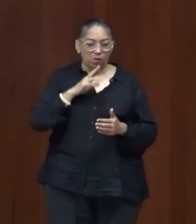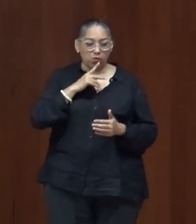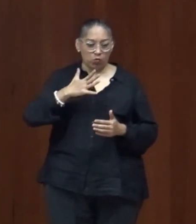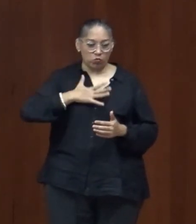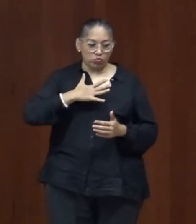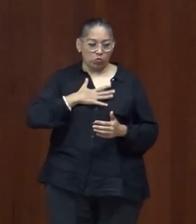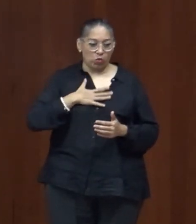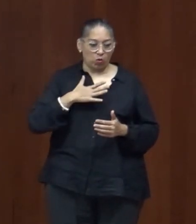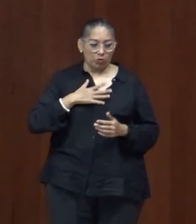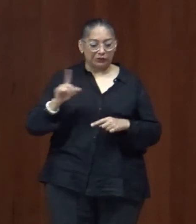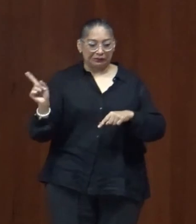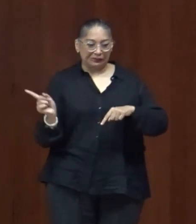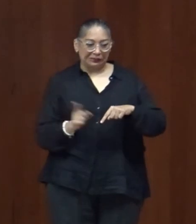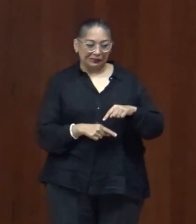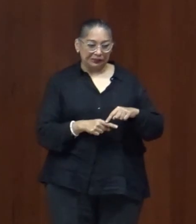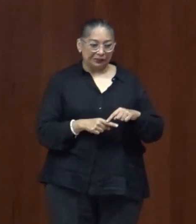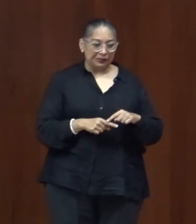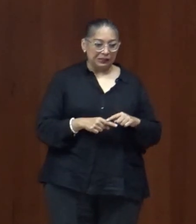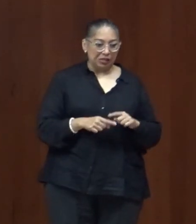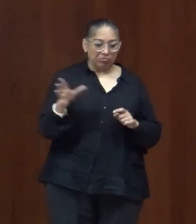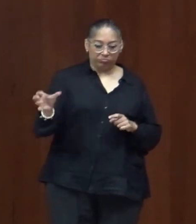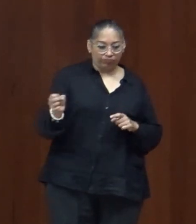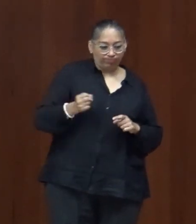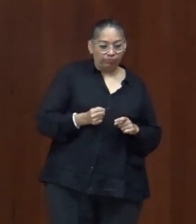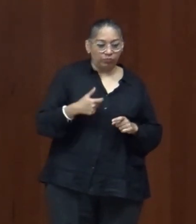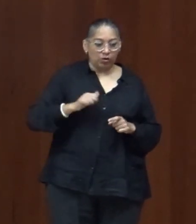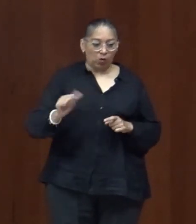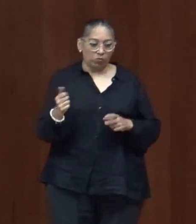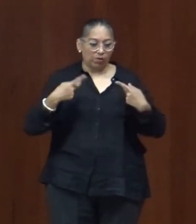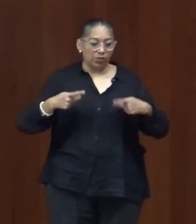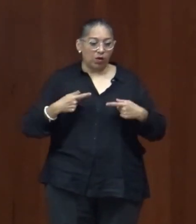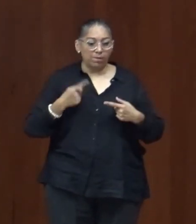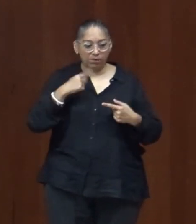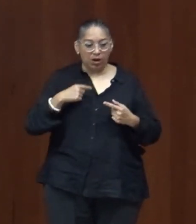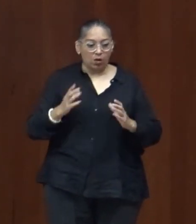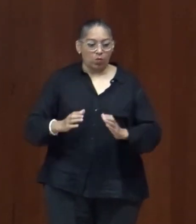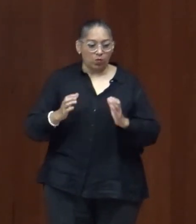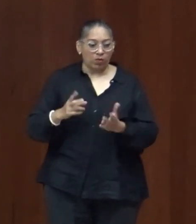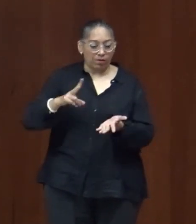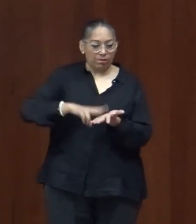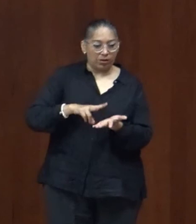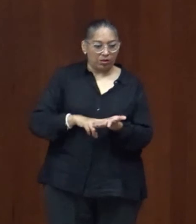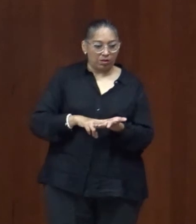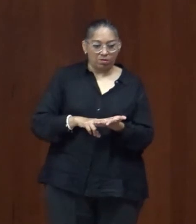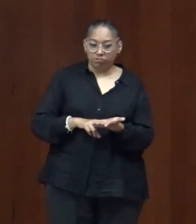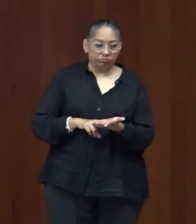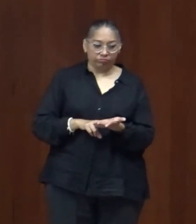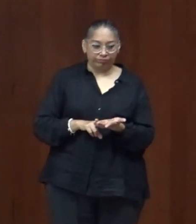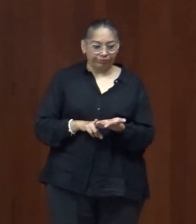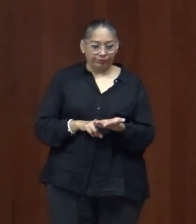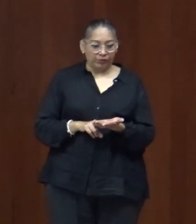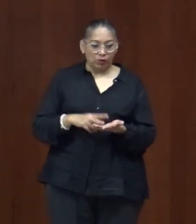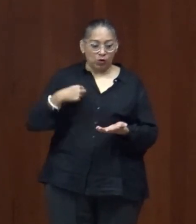vuelve un poco complicado las madres tiradoras pasan día a día pueden dejar de bañarse dejar de comer